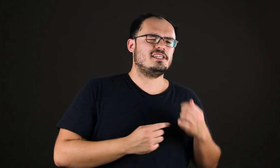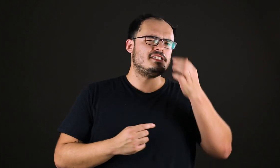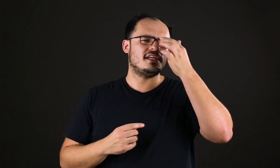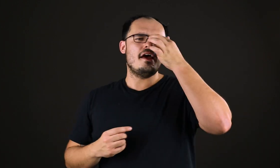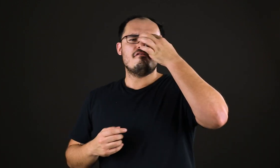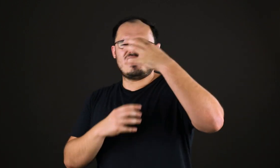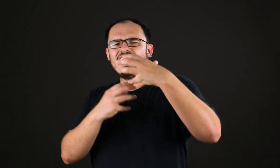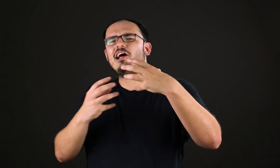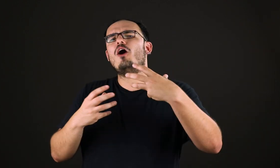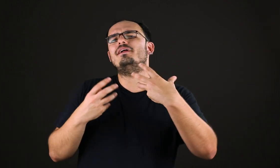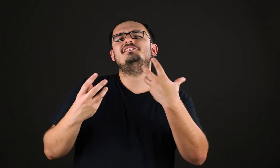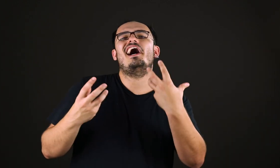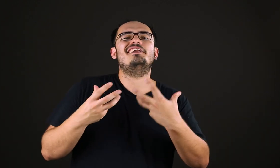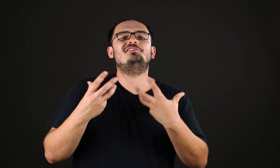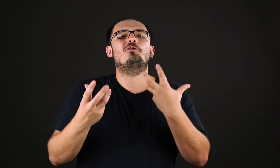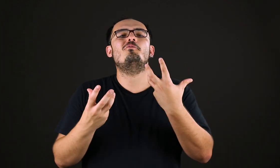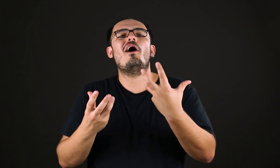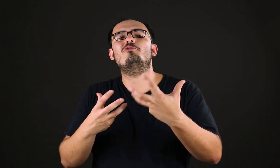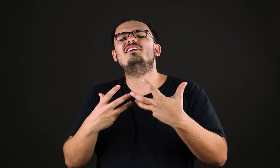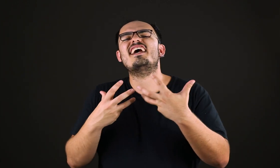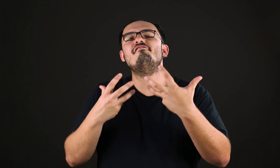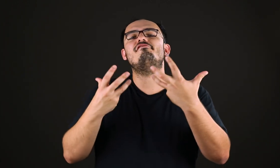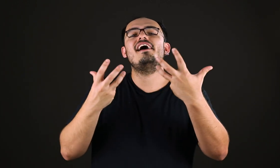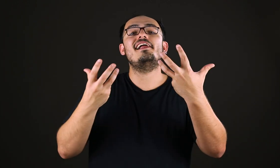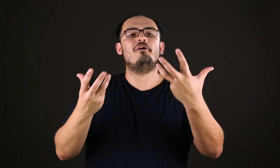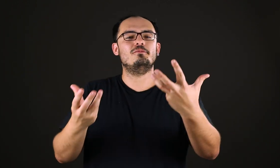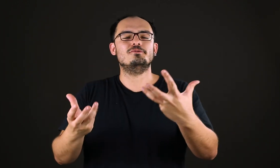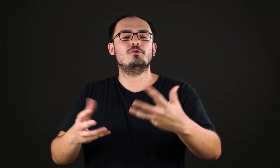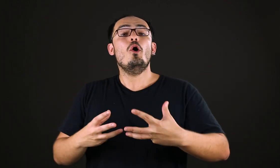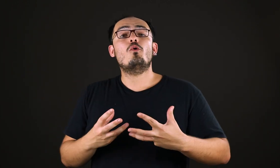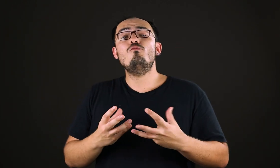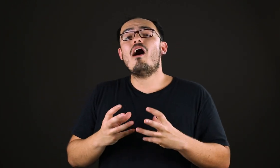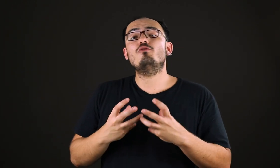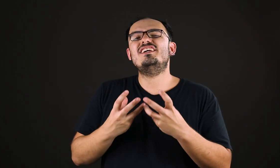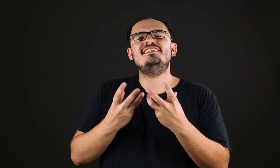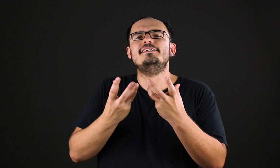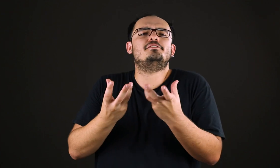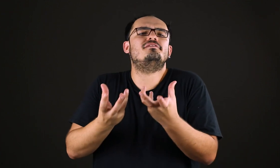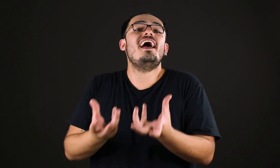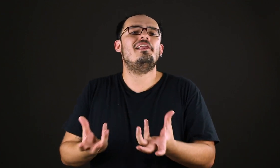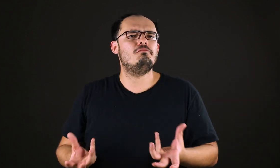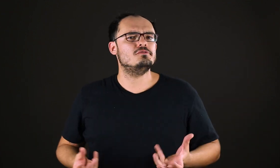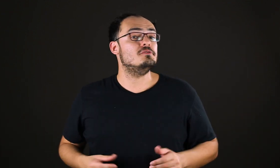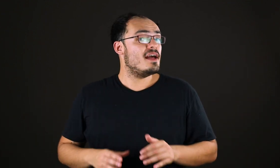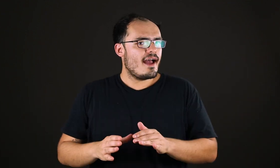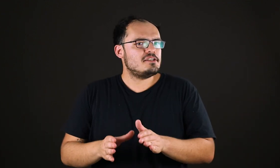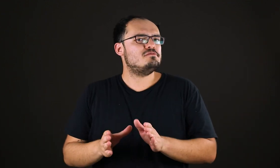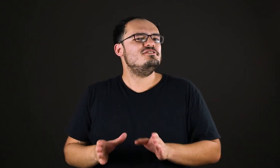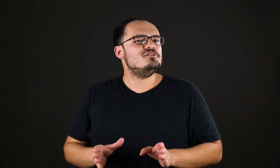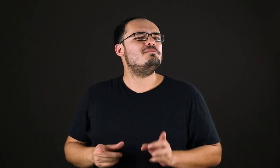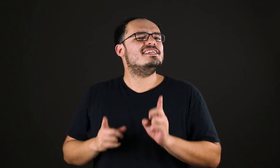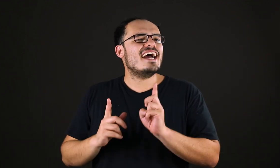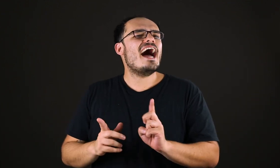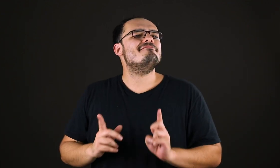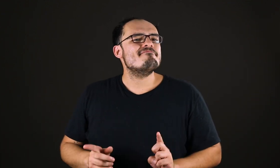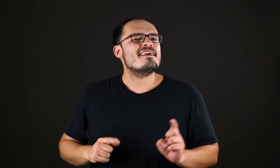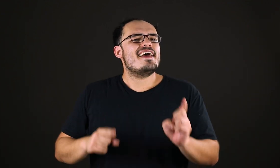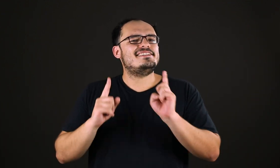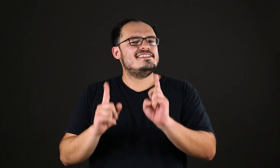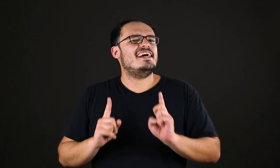Nietzsche, fala da obra de arte como algo que revela o mundo, como algo que desvela o mundo, é difícil explicar essa ideia